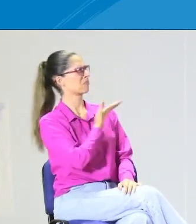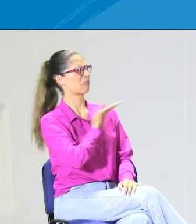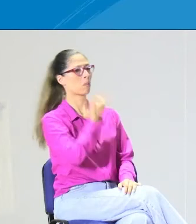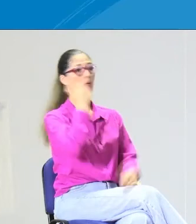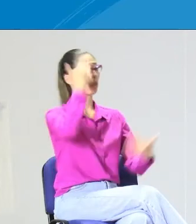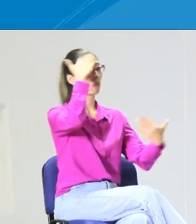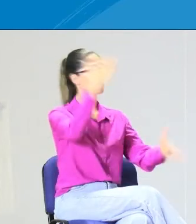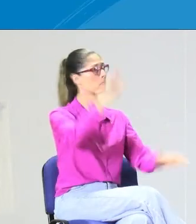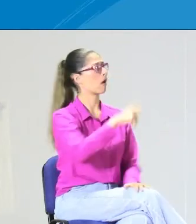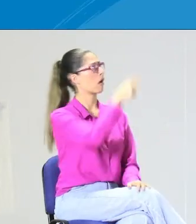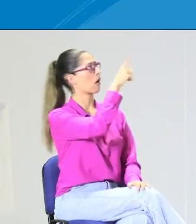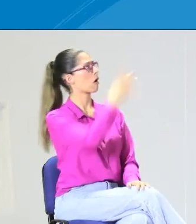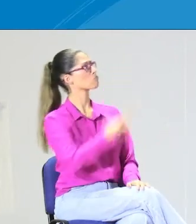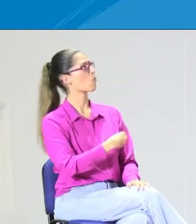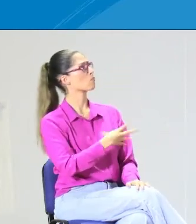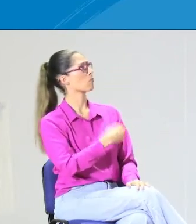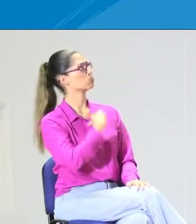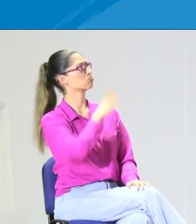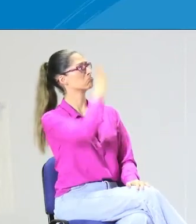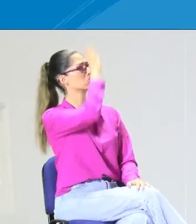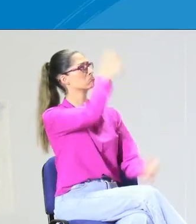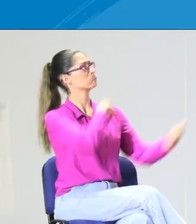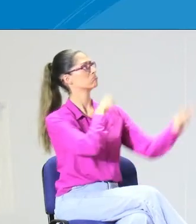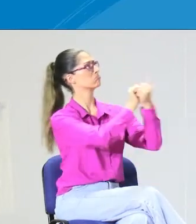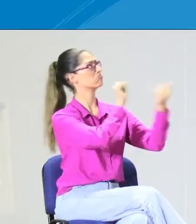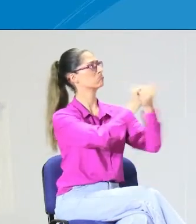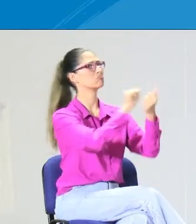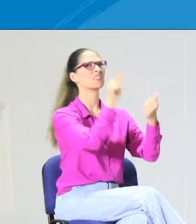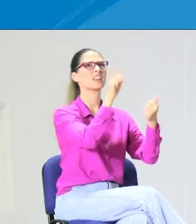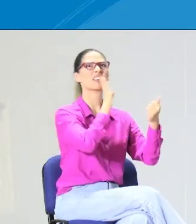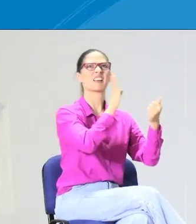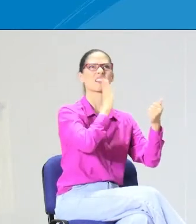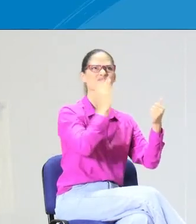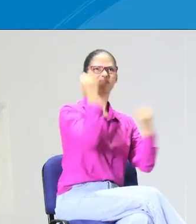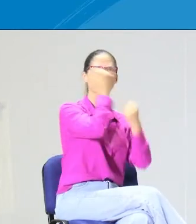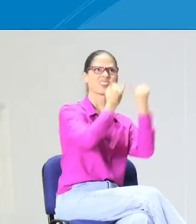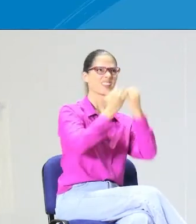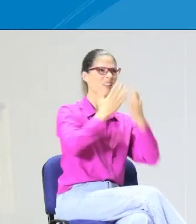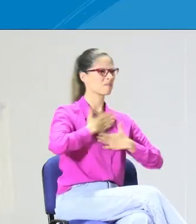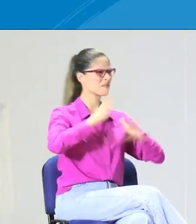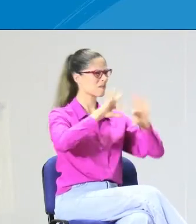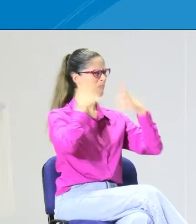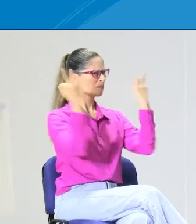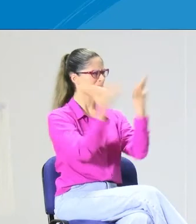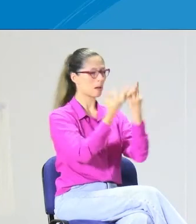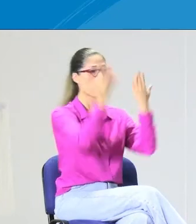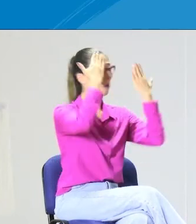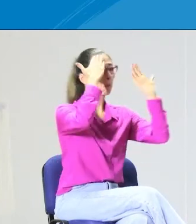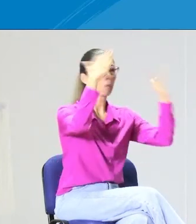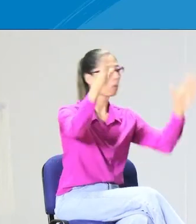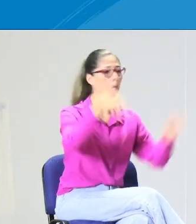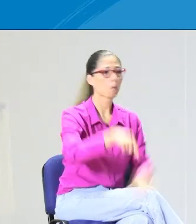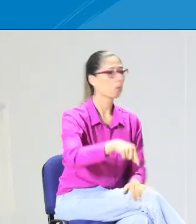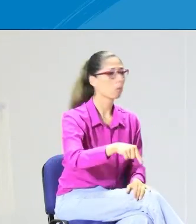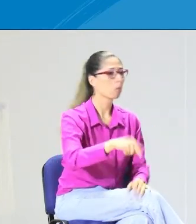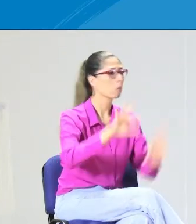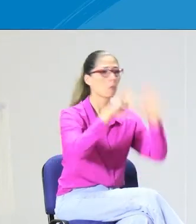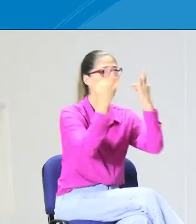copia cómo aplauden los demás a su alrededor. Se dan cuenta que quien les amamanta es una mujer,